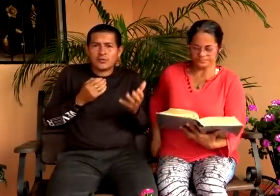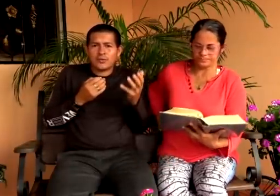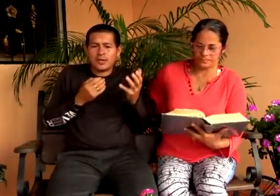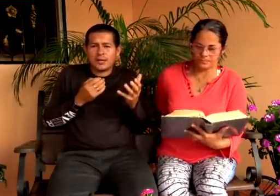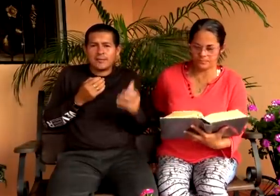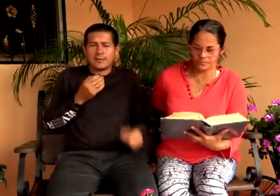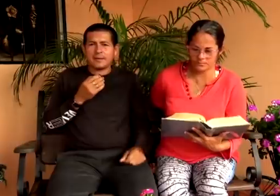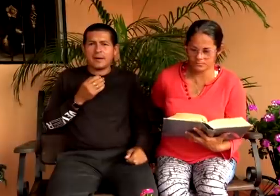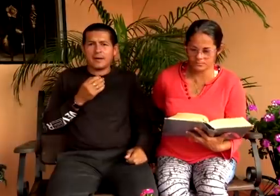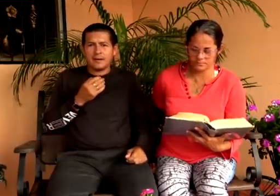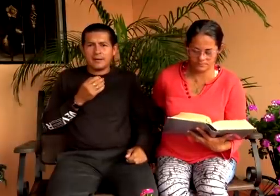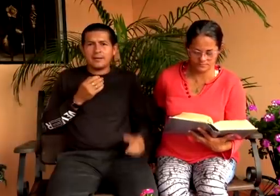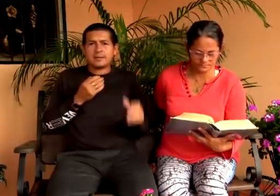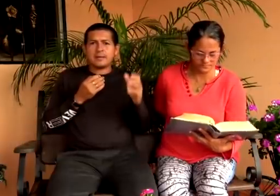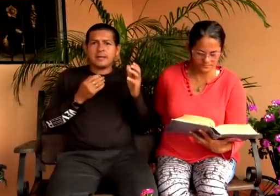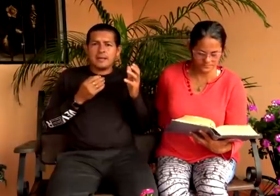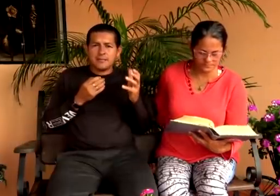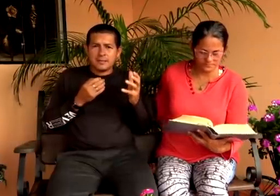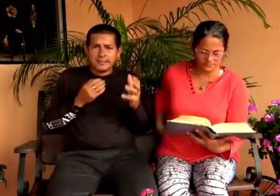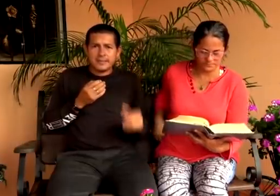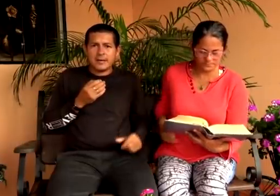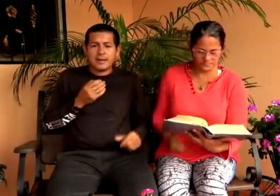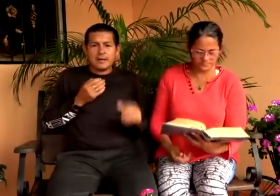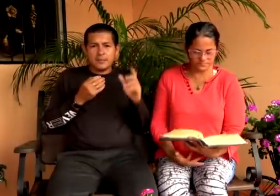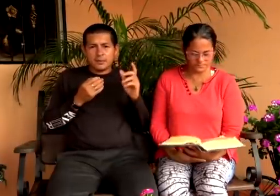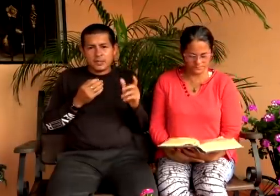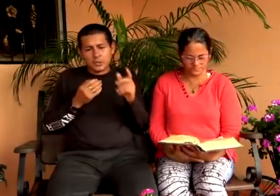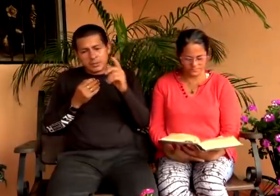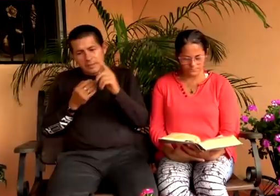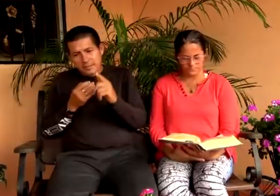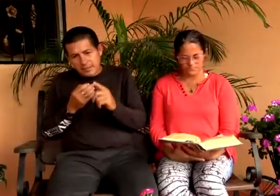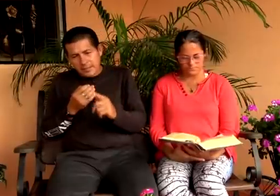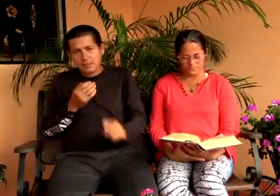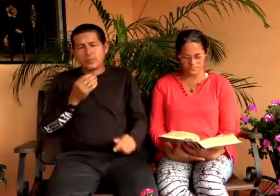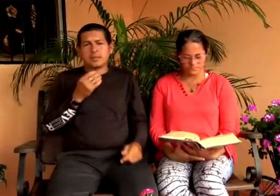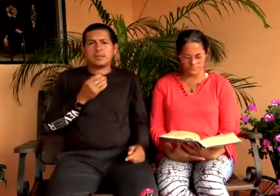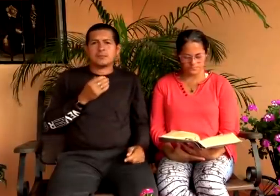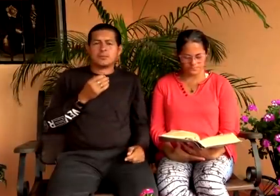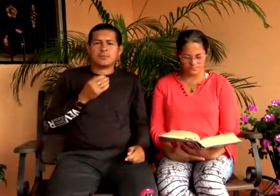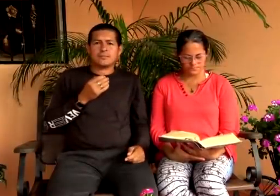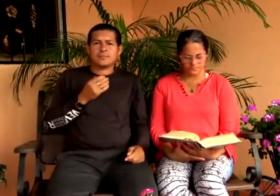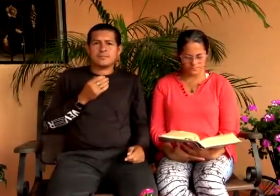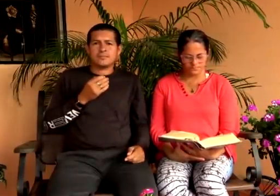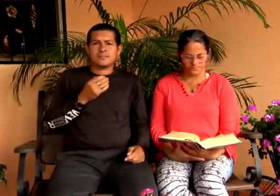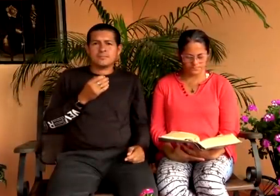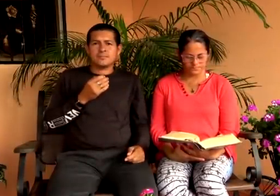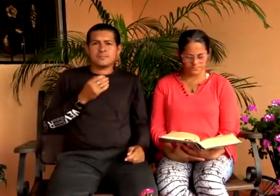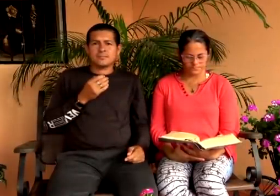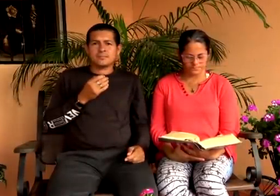reconocer la verdad y están en la mentira y por eso están matando a Cristo.